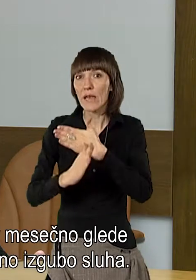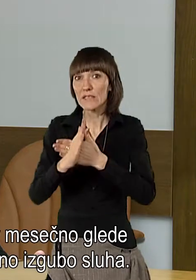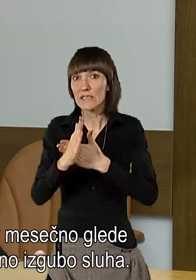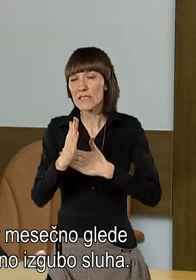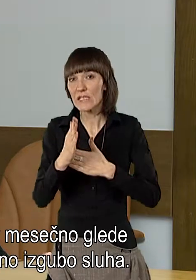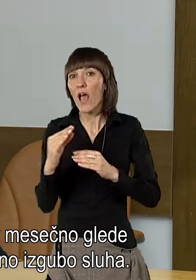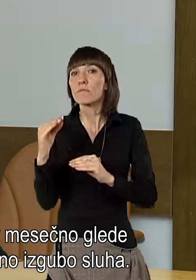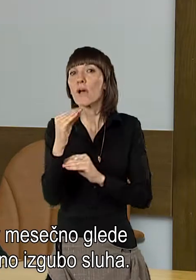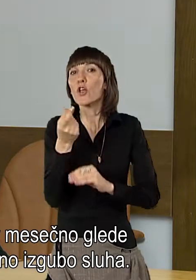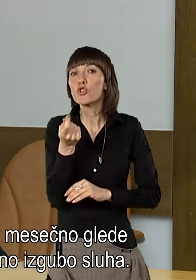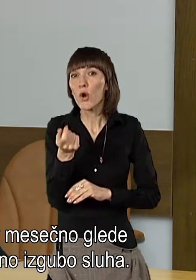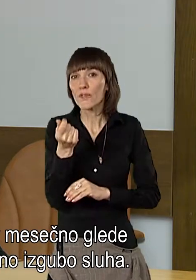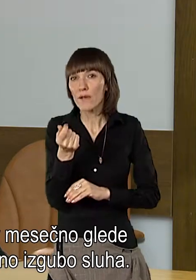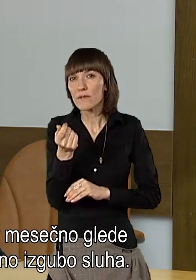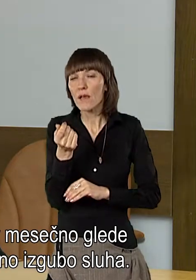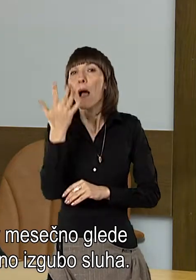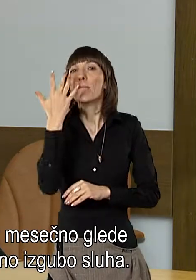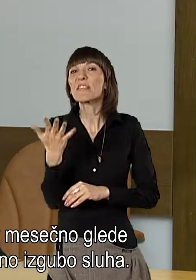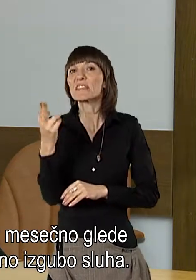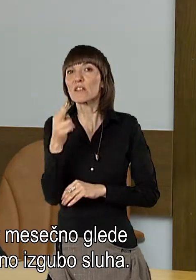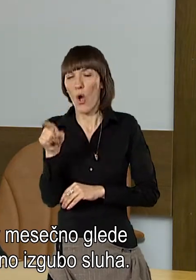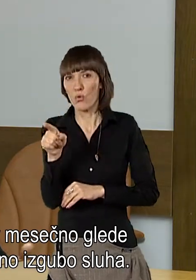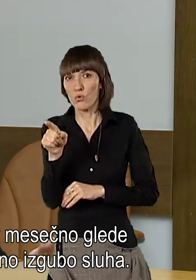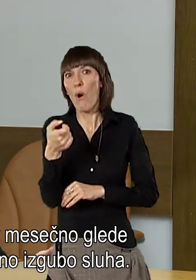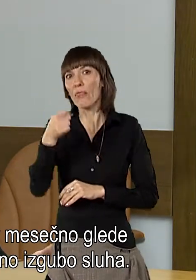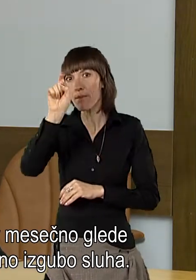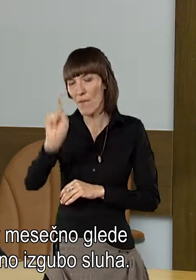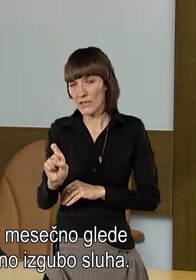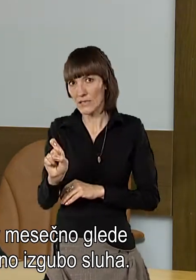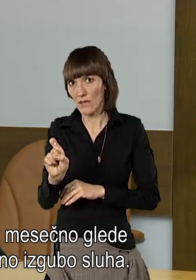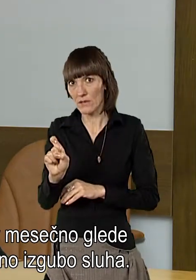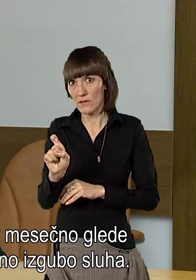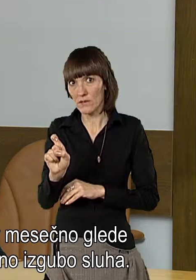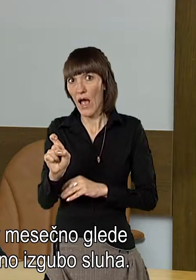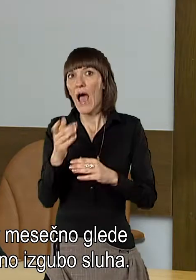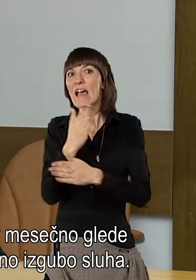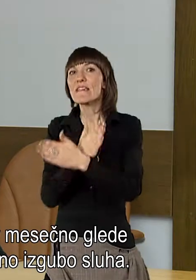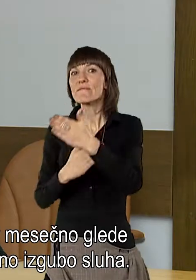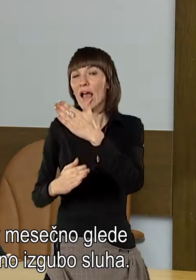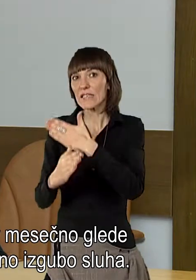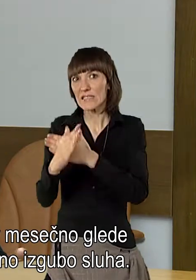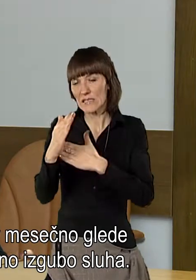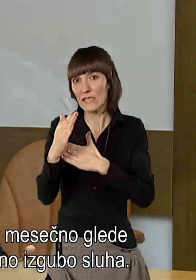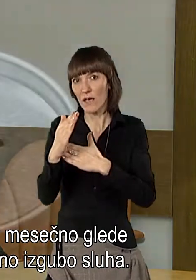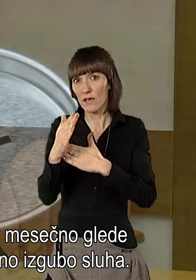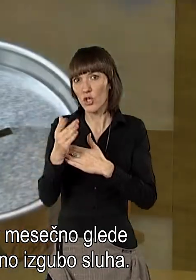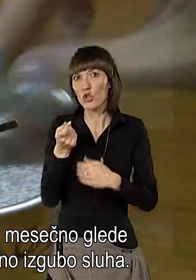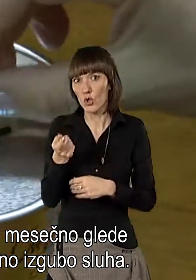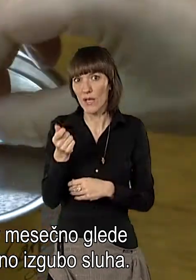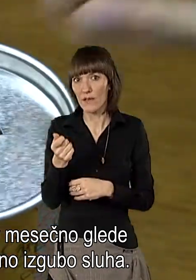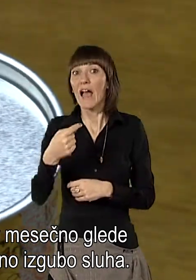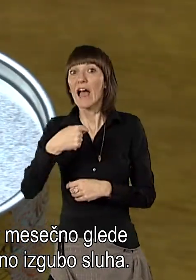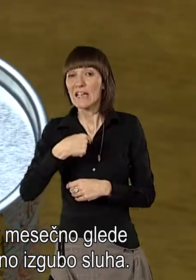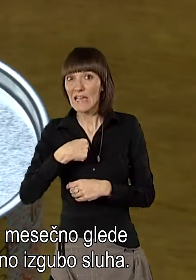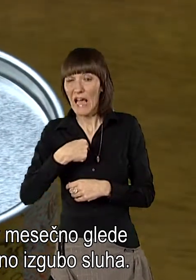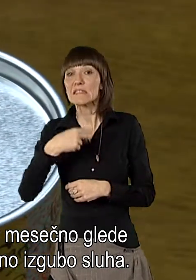dodatek v višini 50 evrov mesečno, glede na to, da imam pač